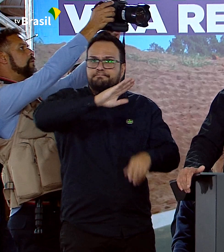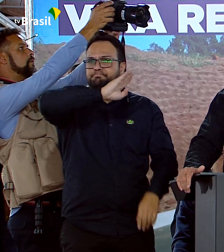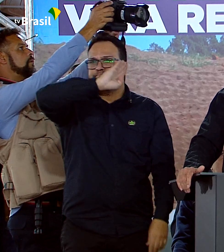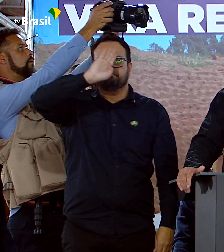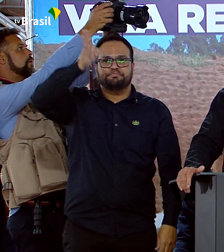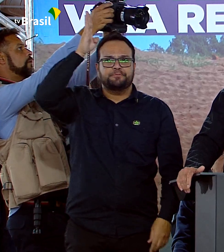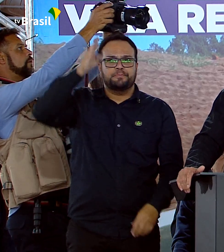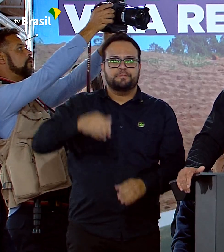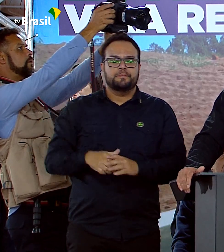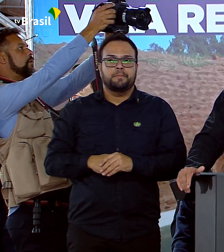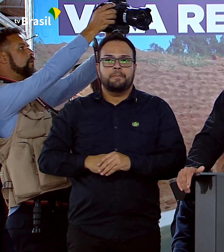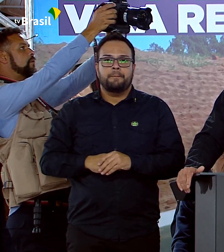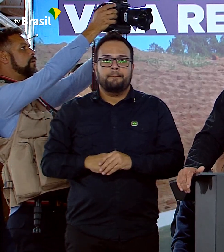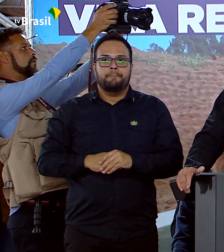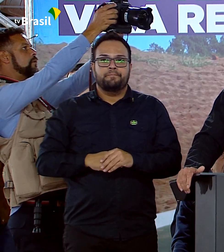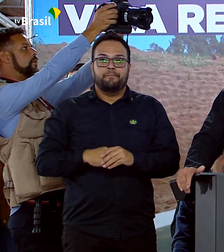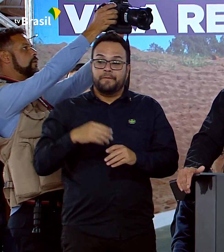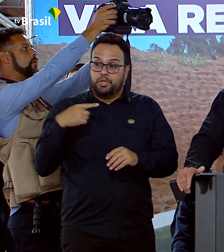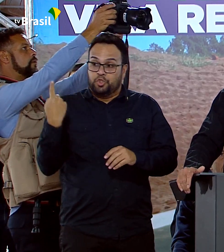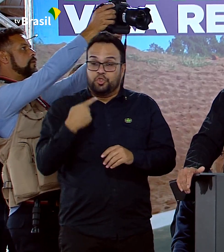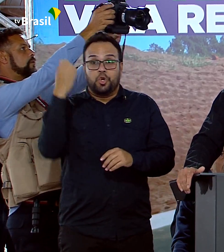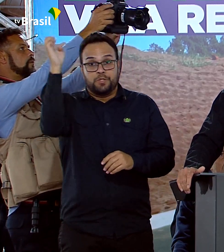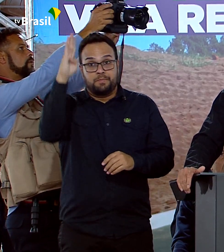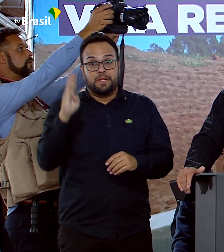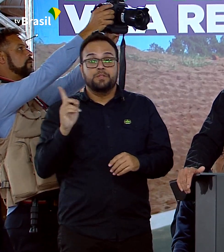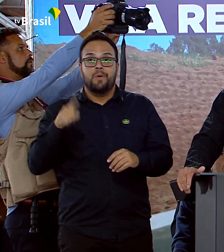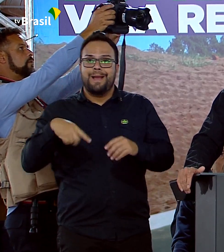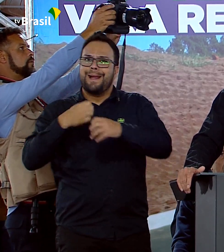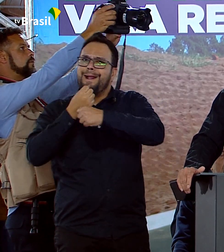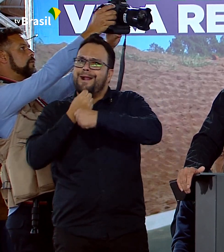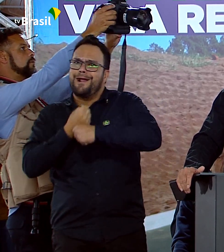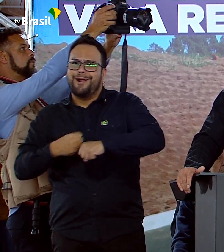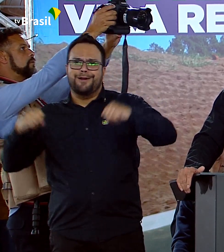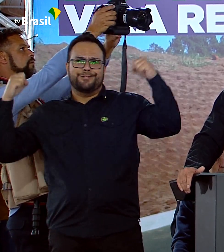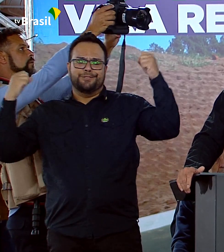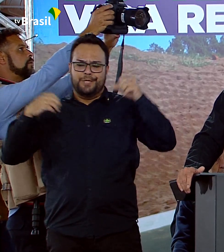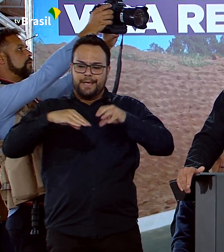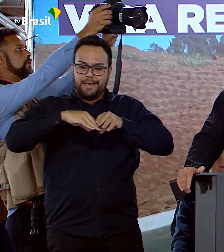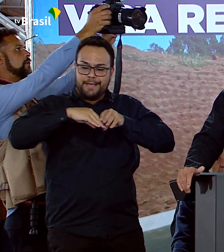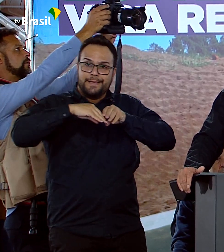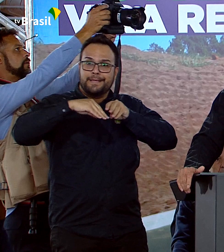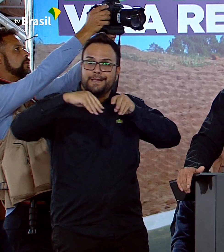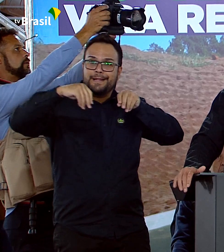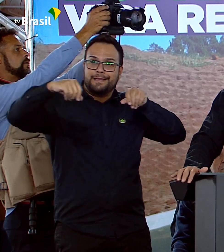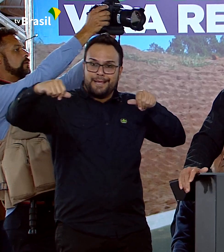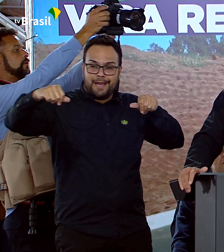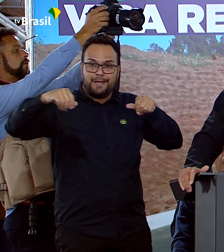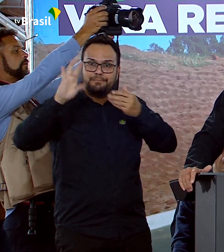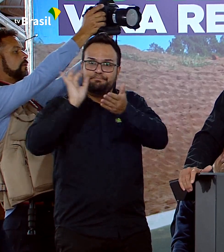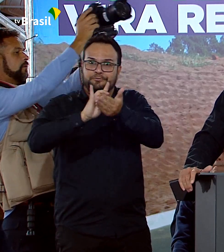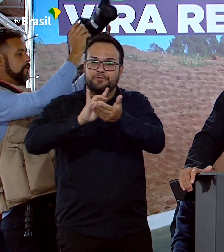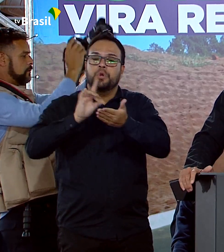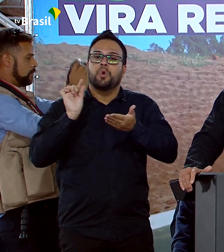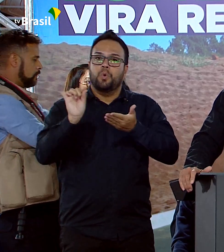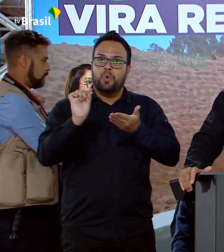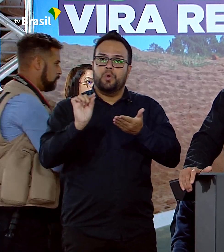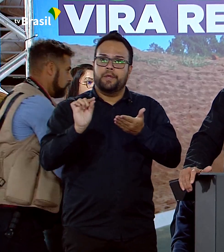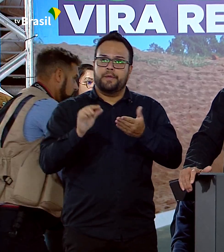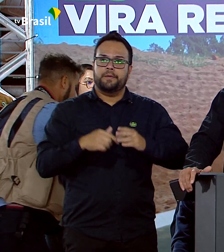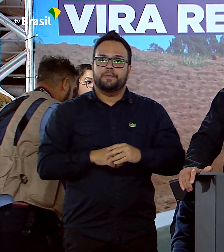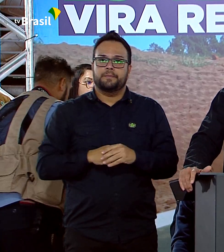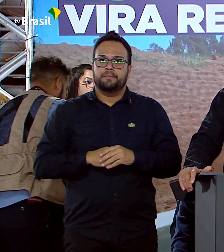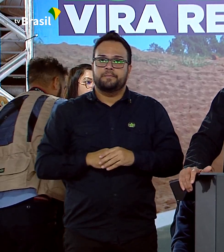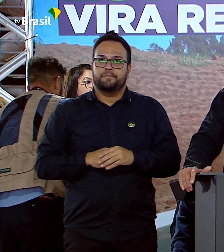Nós somos grandes e somos úteis. Somos uma terra que realmente serve